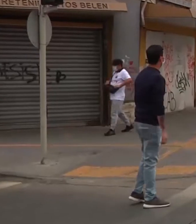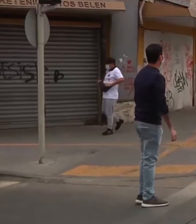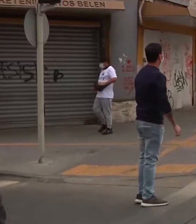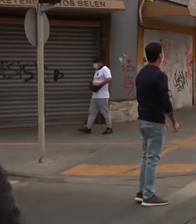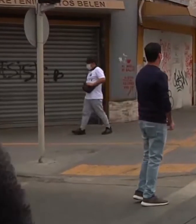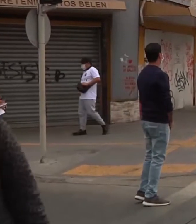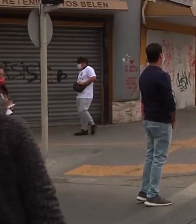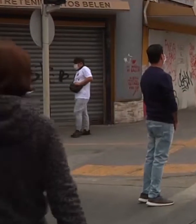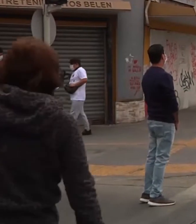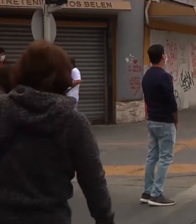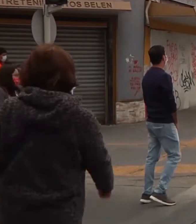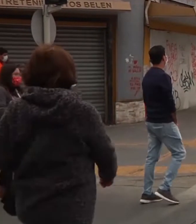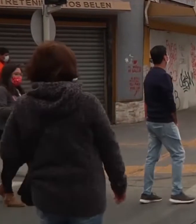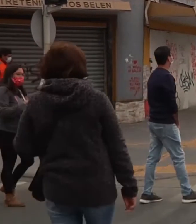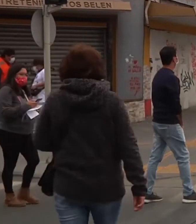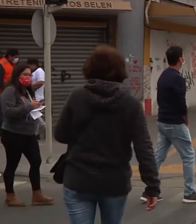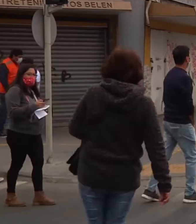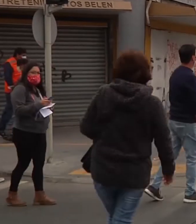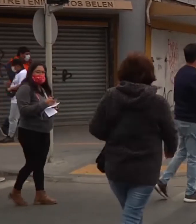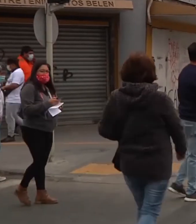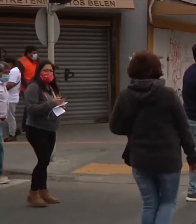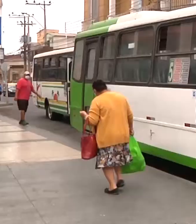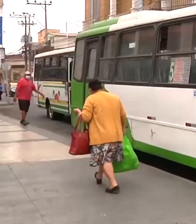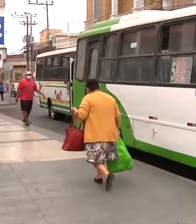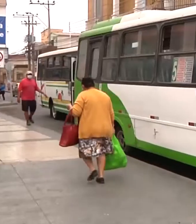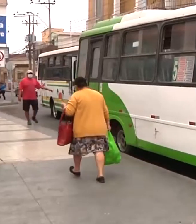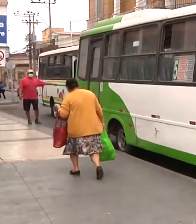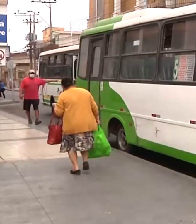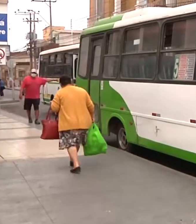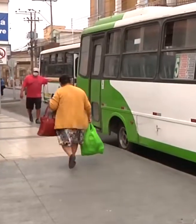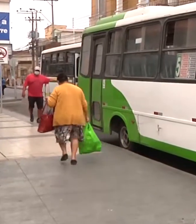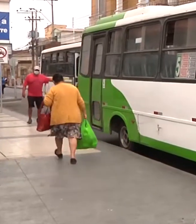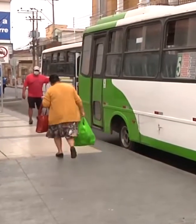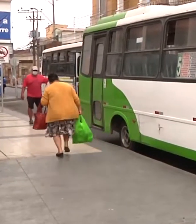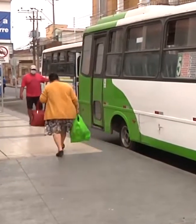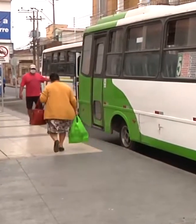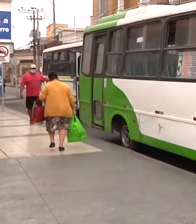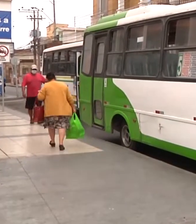inicial o fase 4 solo está la comuna de Colchane.